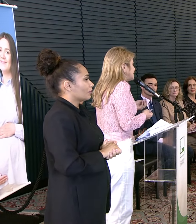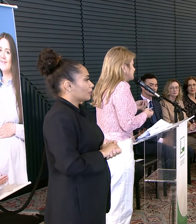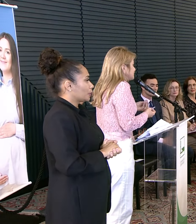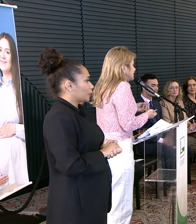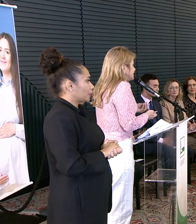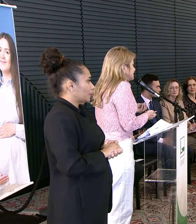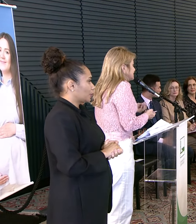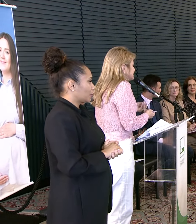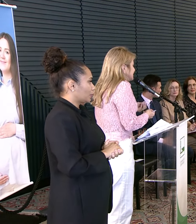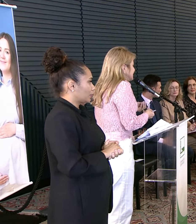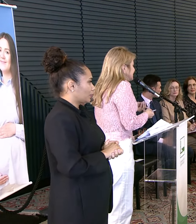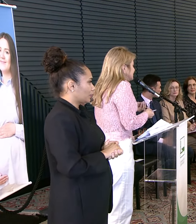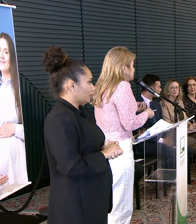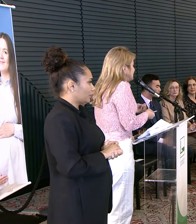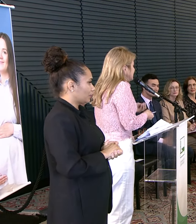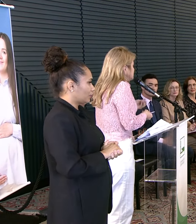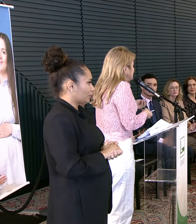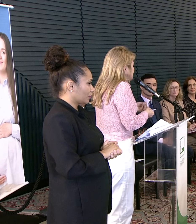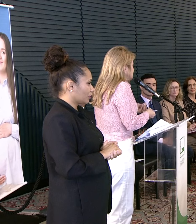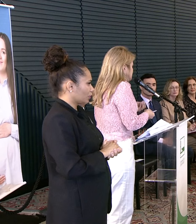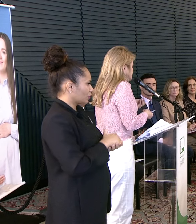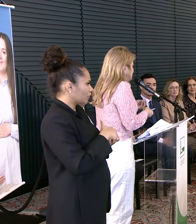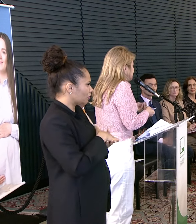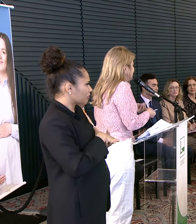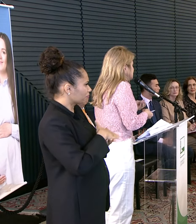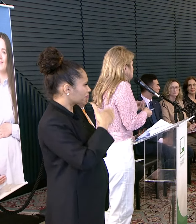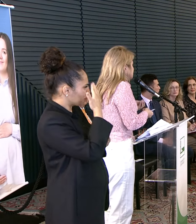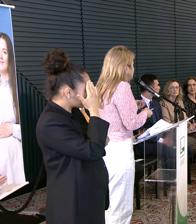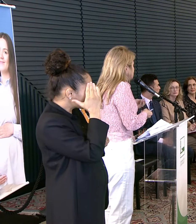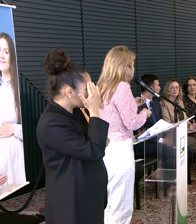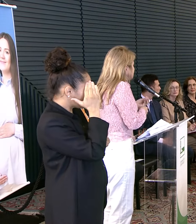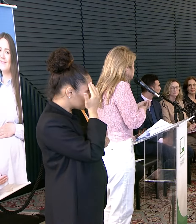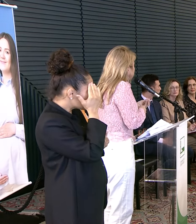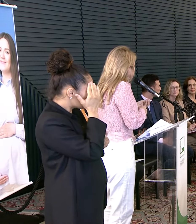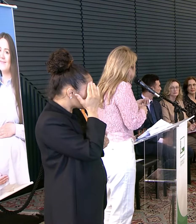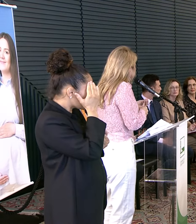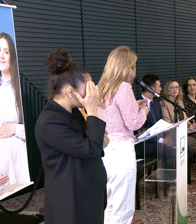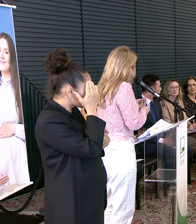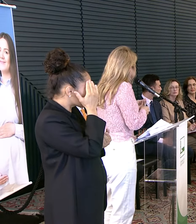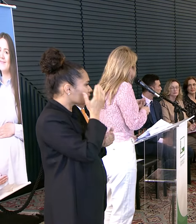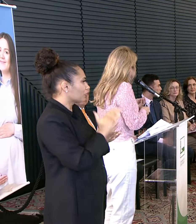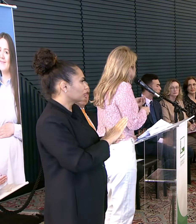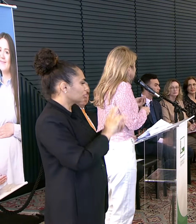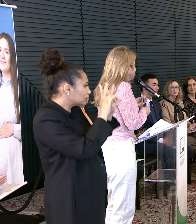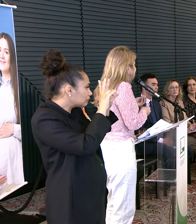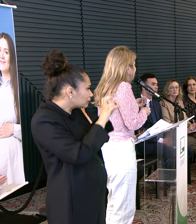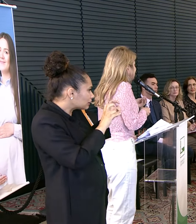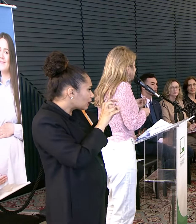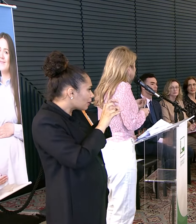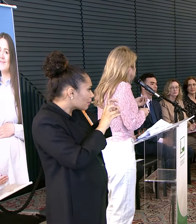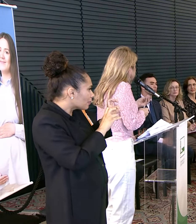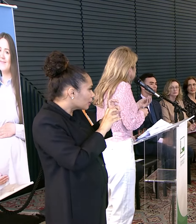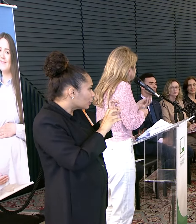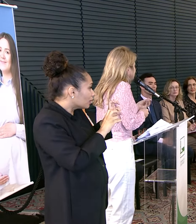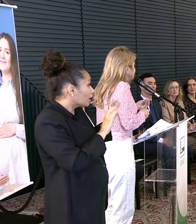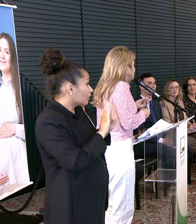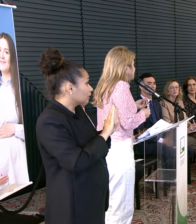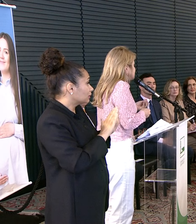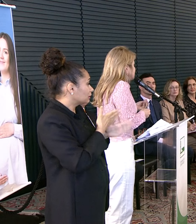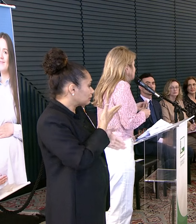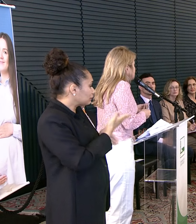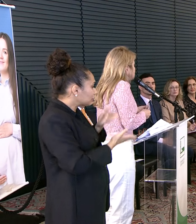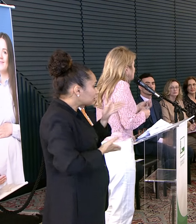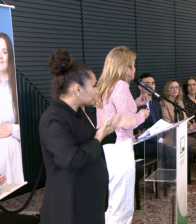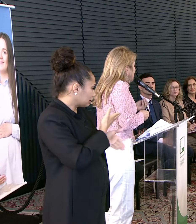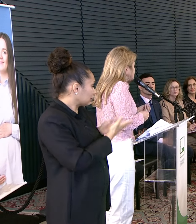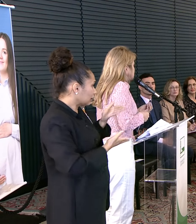entendimento Desse conceito Não dessa forma Mas não tratar Da violência obstétrica